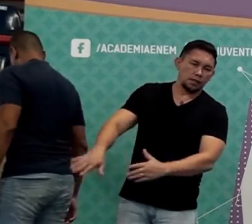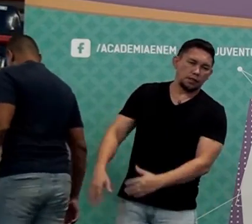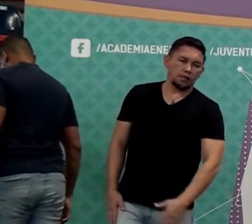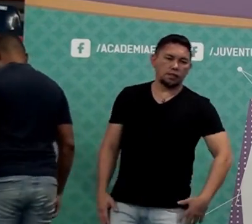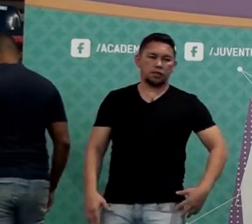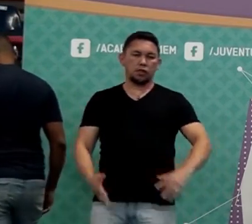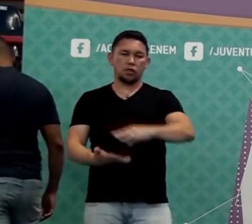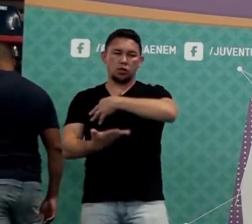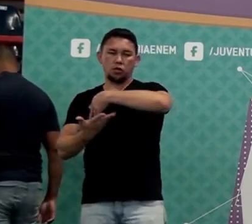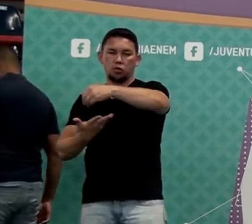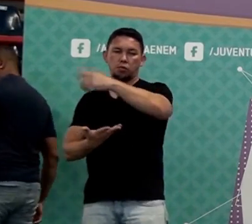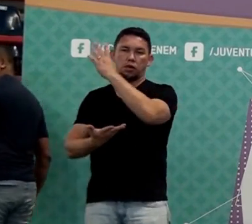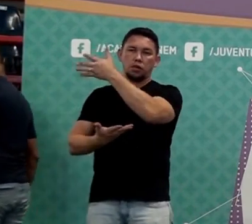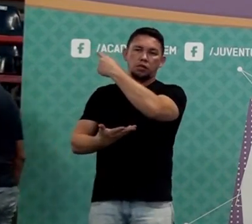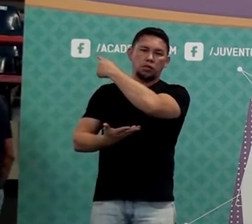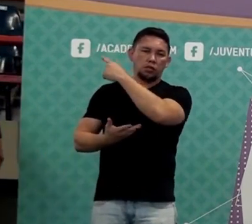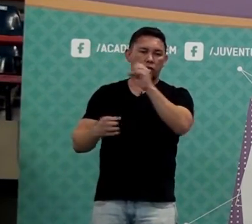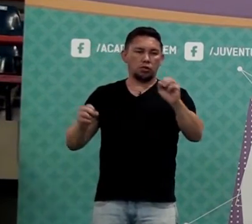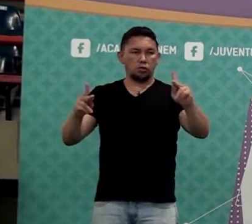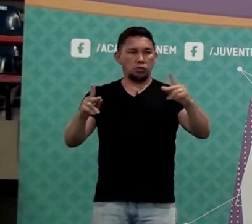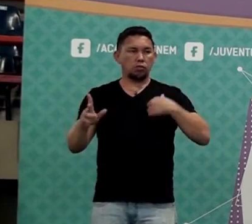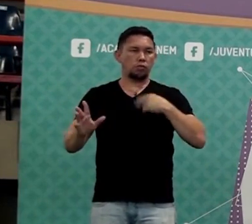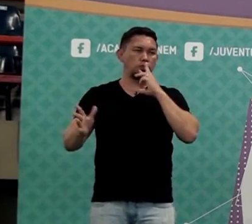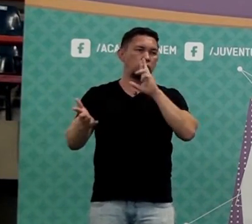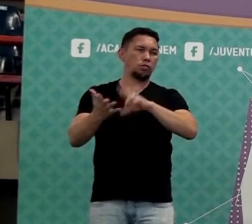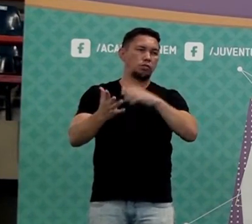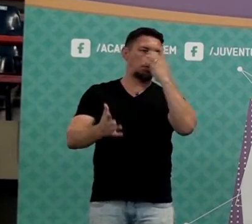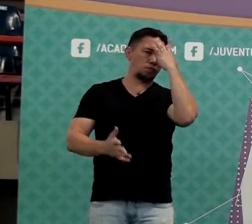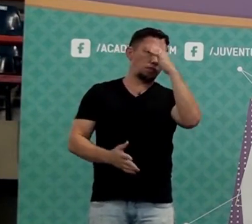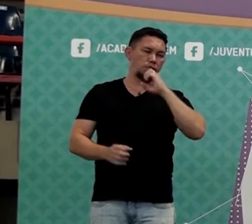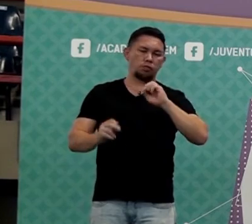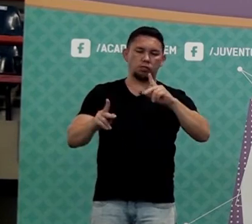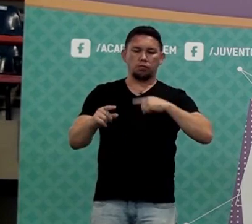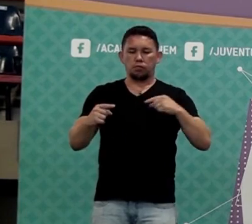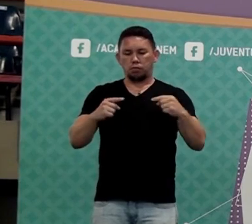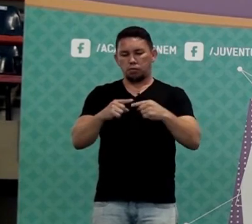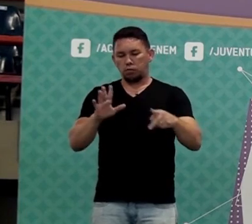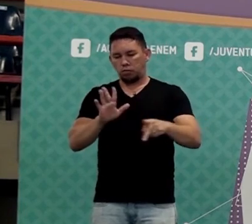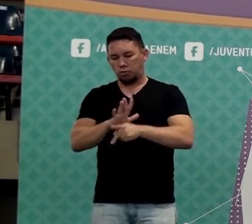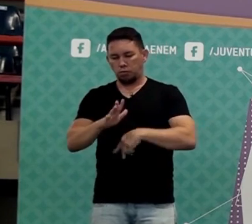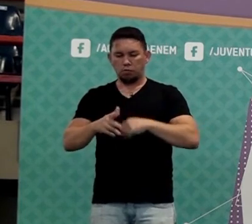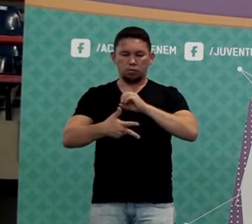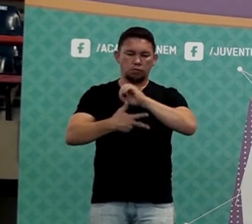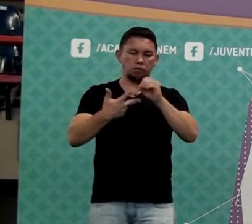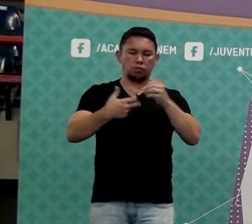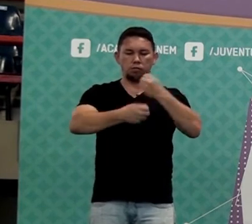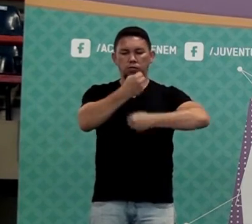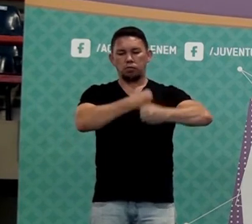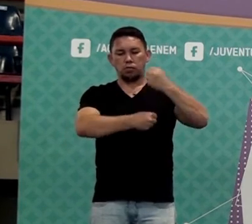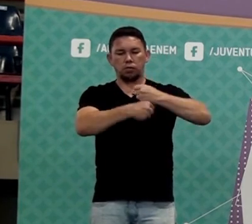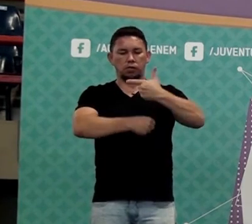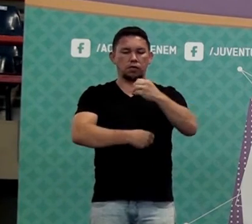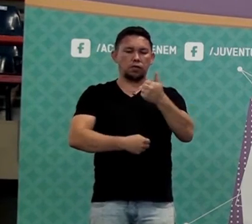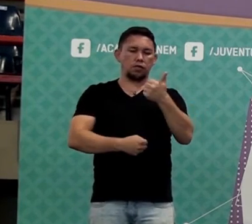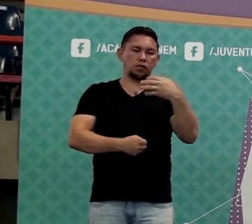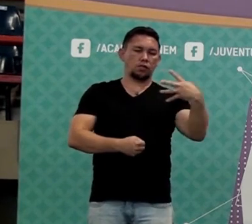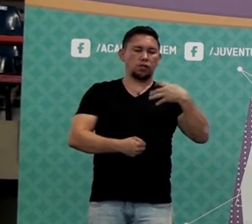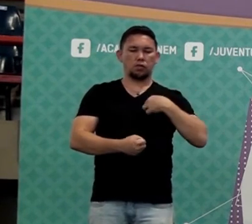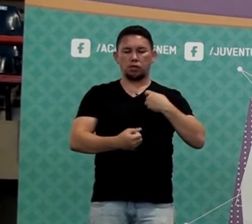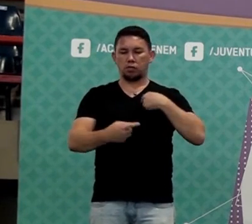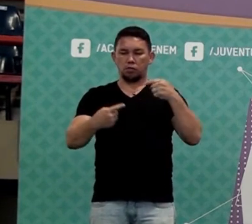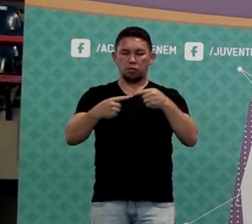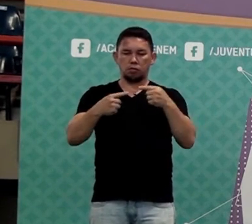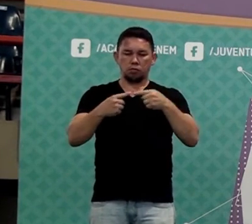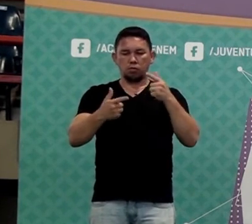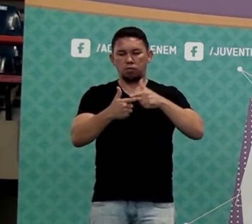Copiaram já? Pronto, né? Essa foi muito fácil, não foi? Questãozinha do Enem, 2014, na segunda aplicação.